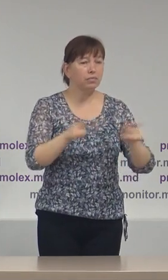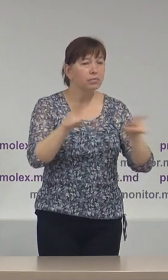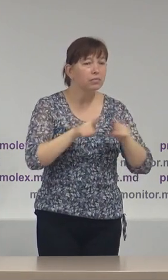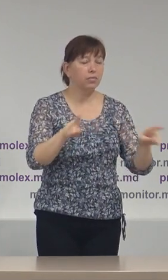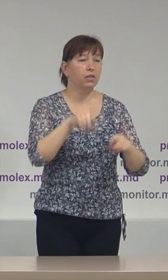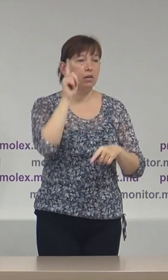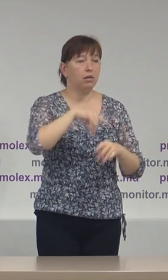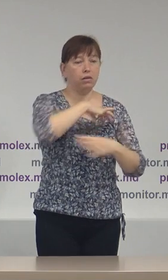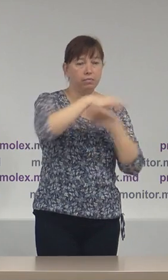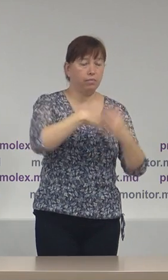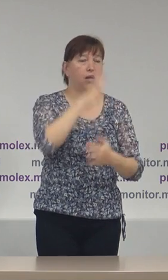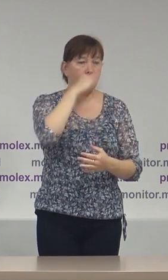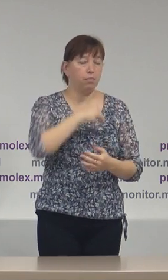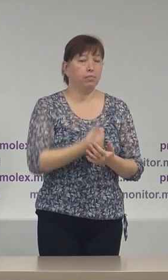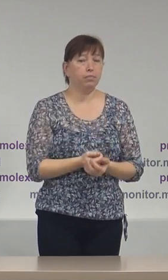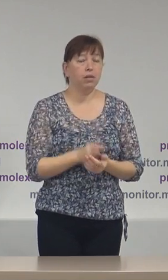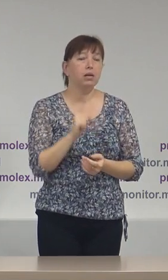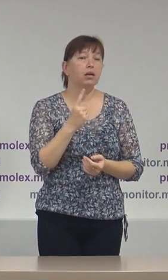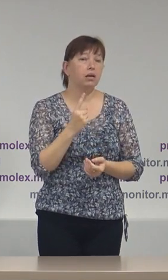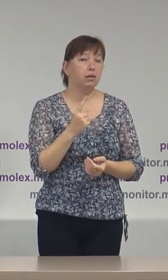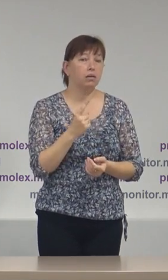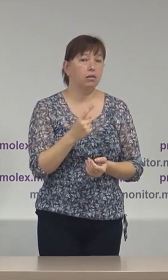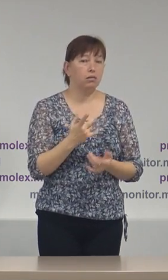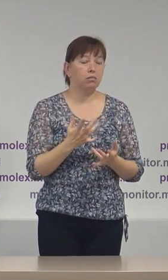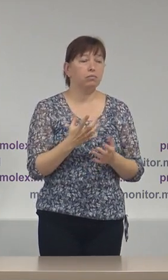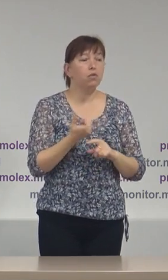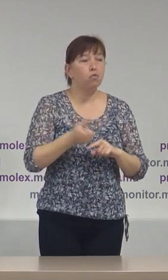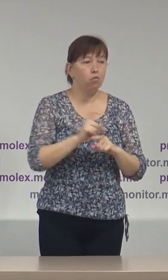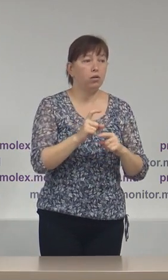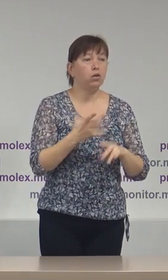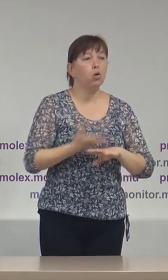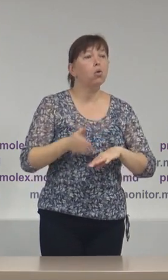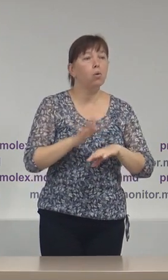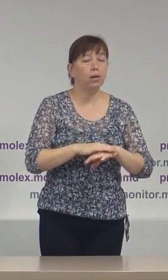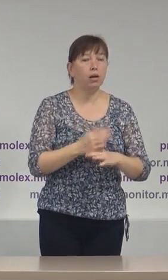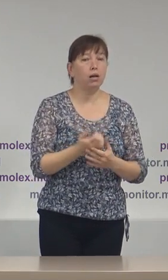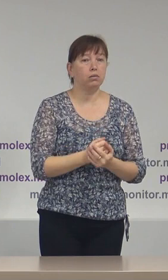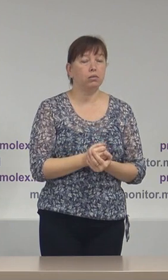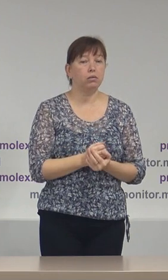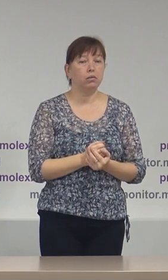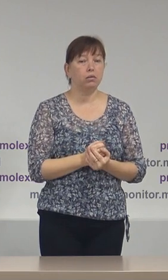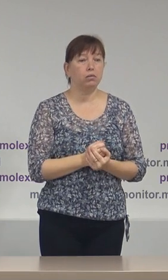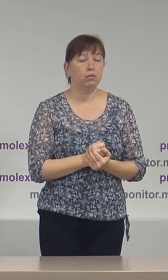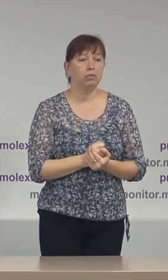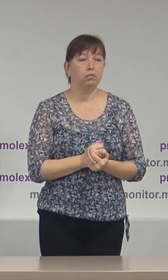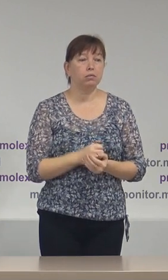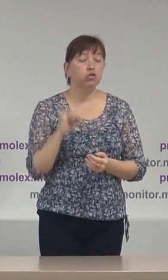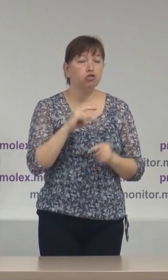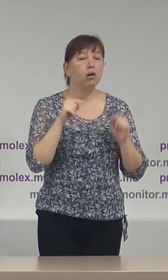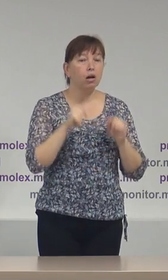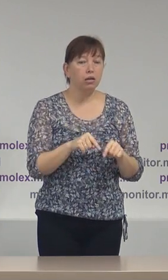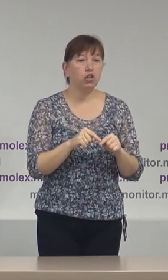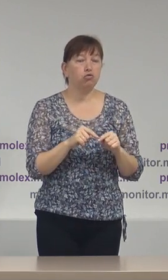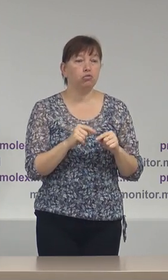în acest context eu cred că detensionarea situației este necesară și aici